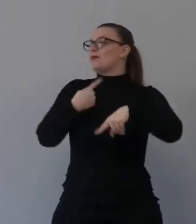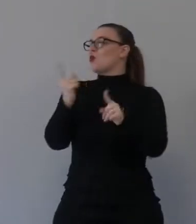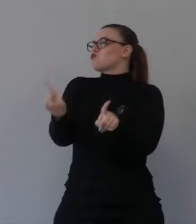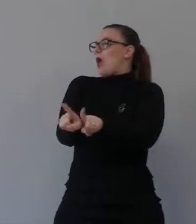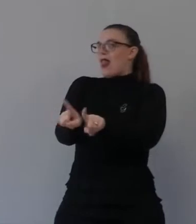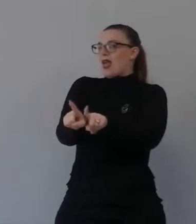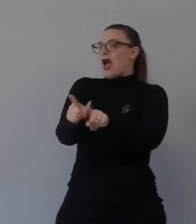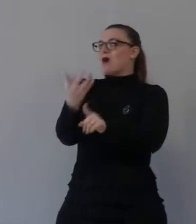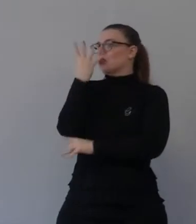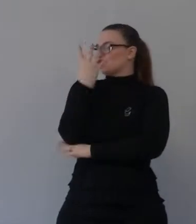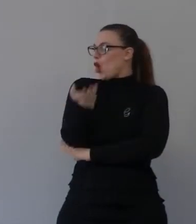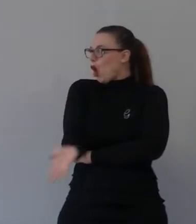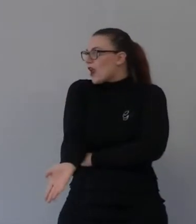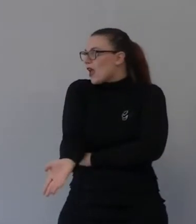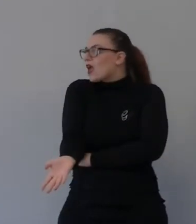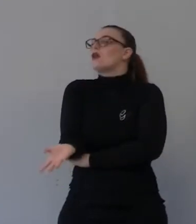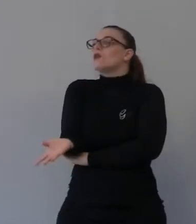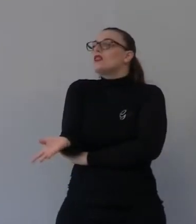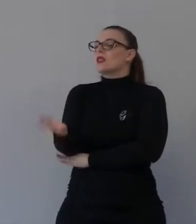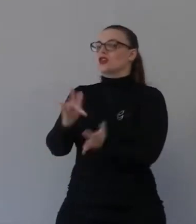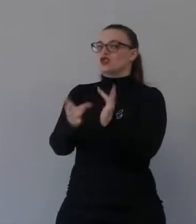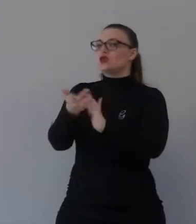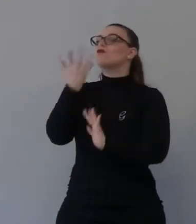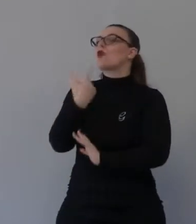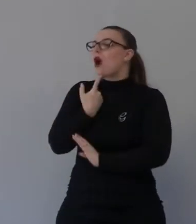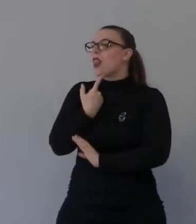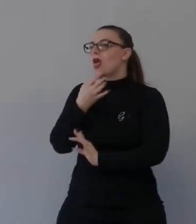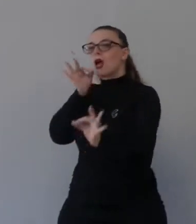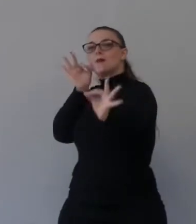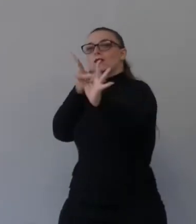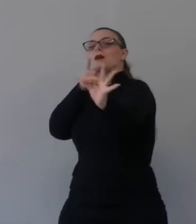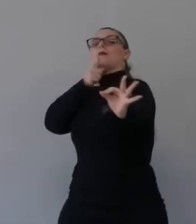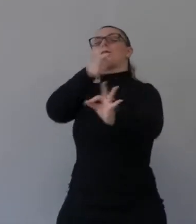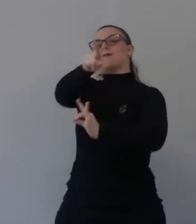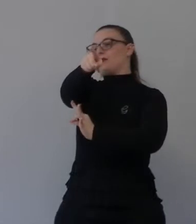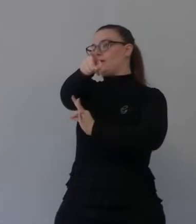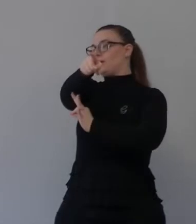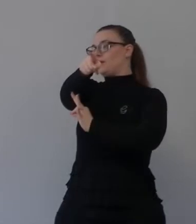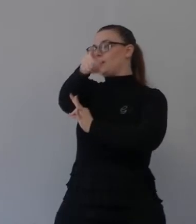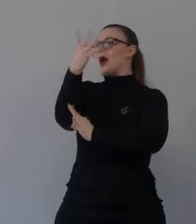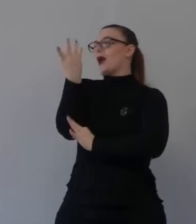il versetto dice che coloro che accetteranno Gesù saranno trasformati